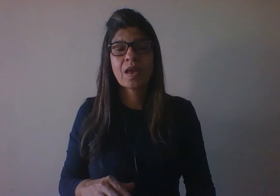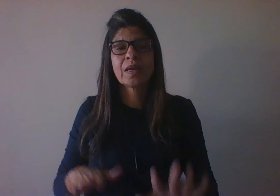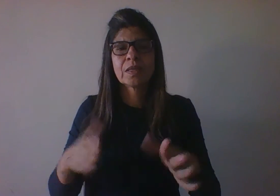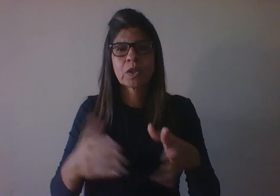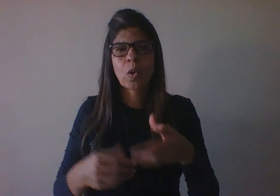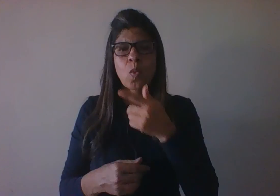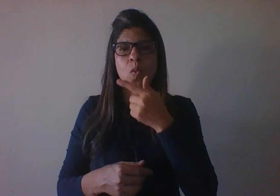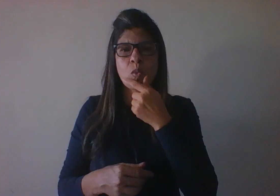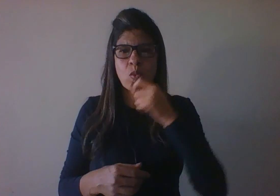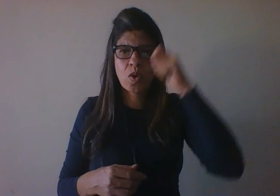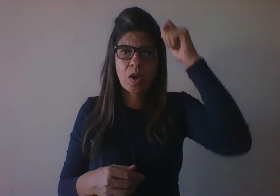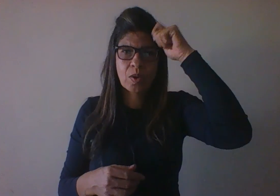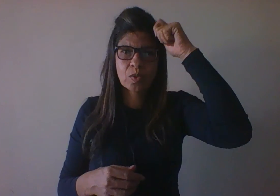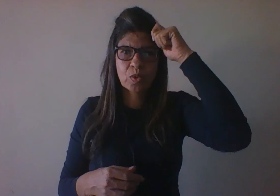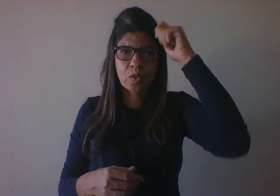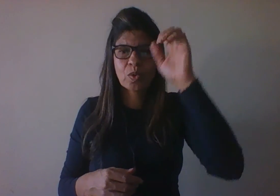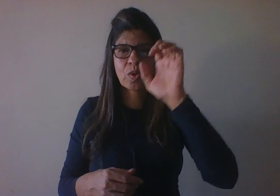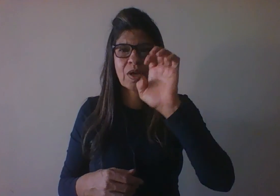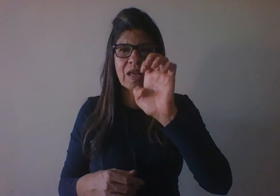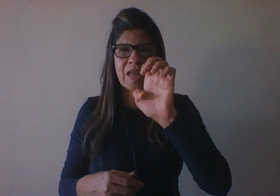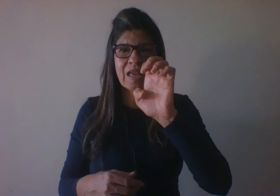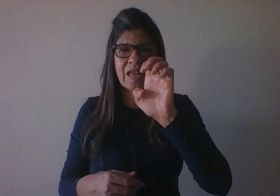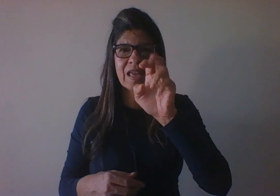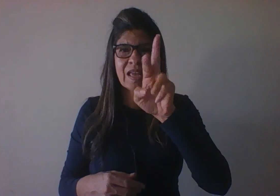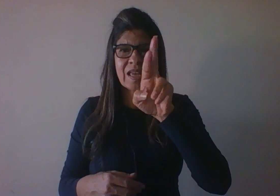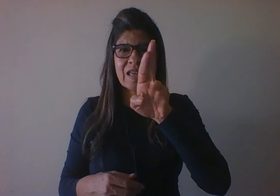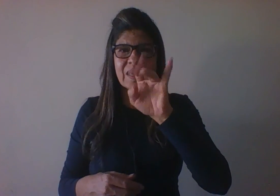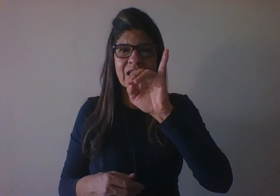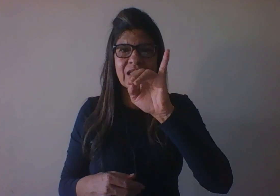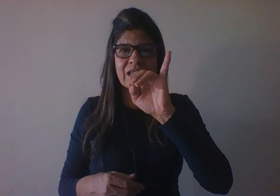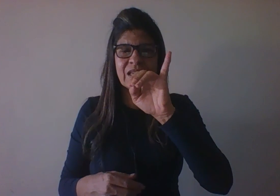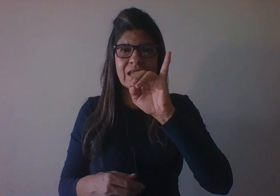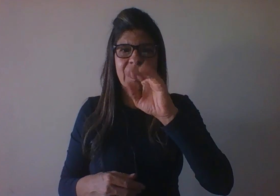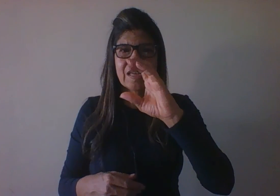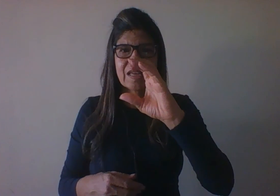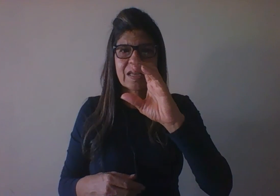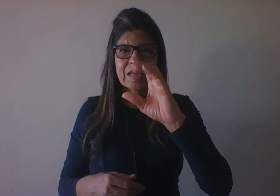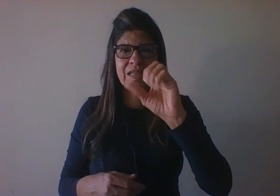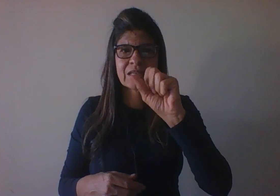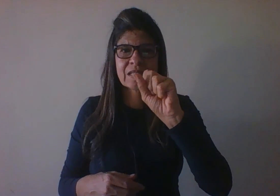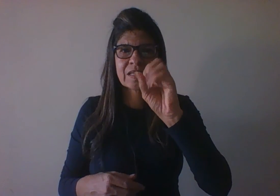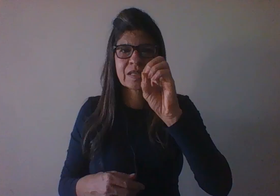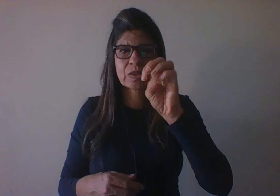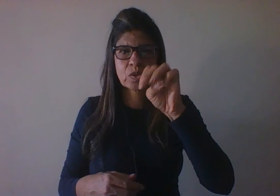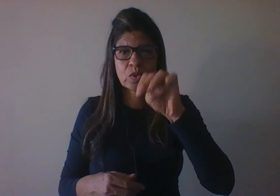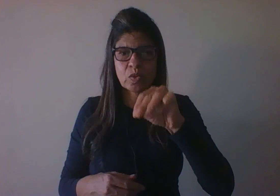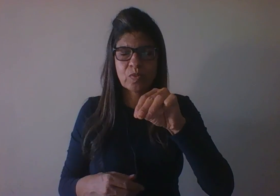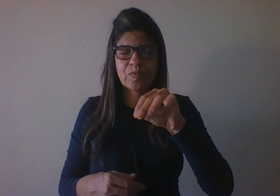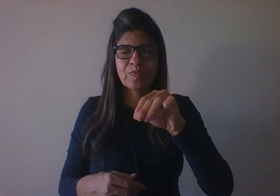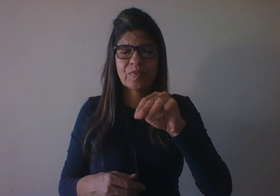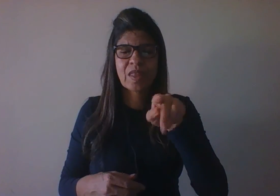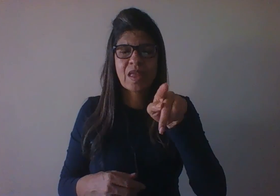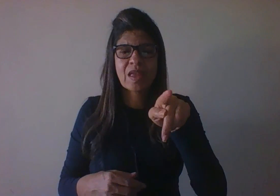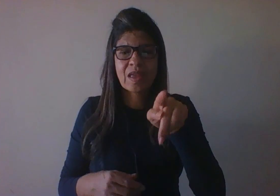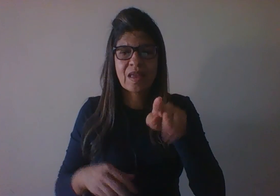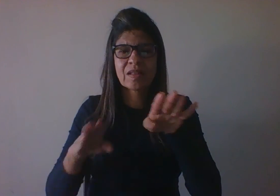desenvolvimento, formula uma teoria psicossocial do desenvolvimento. Então, vejam, Freud é organicista,